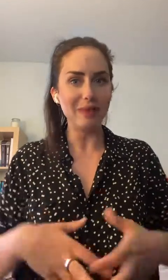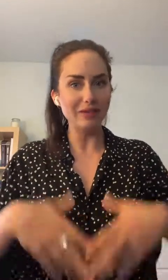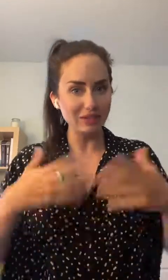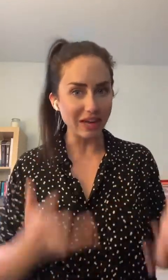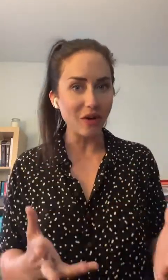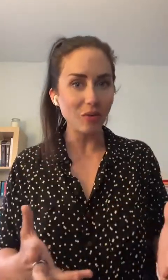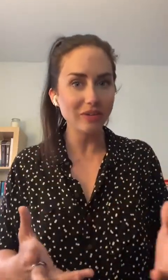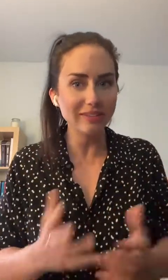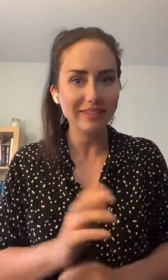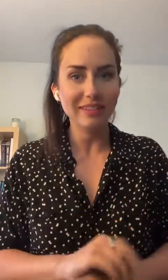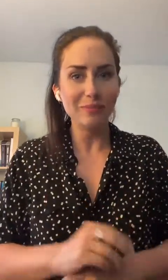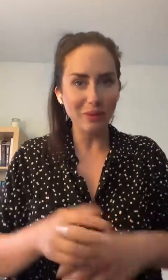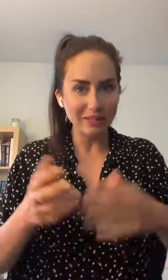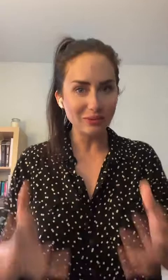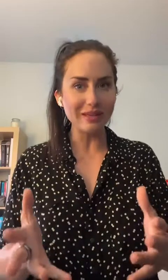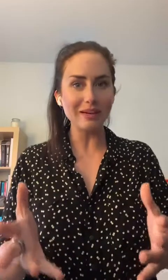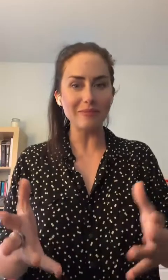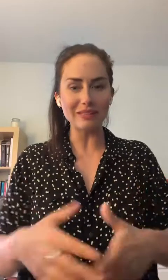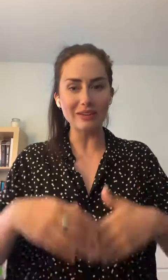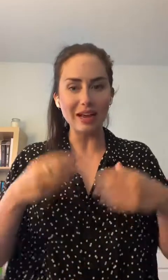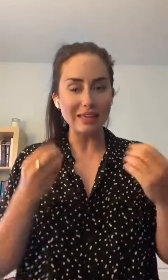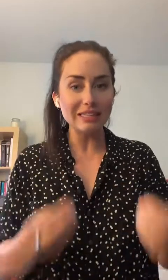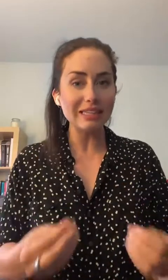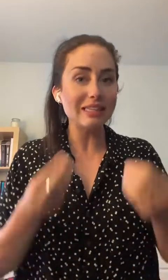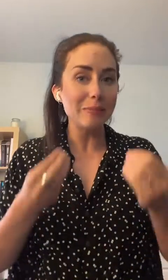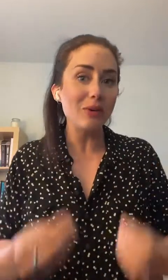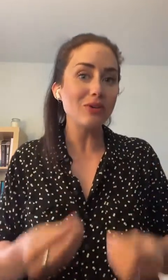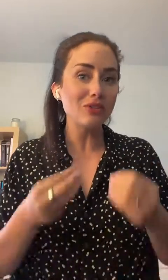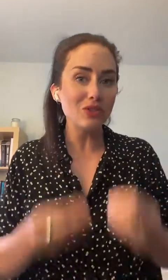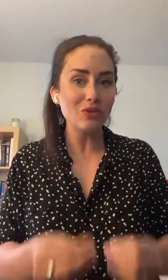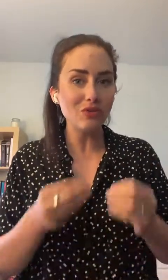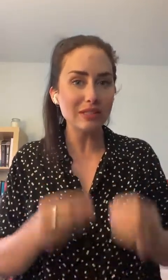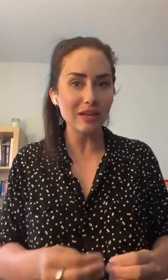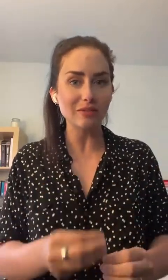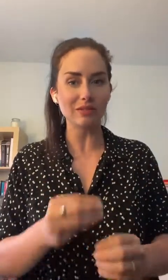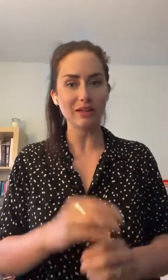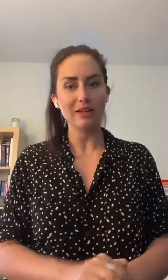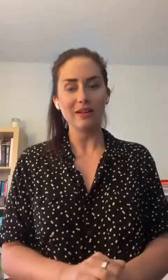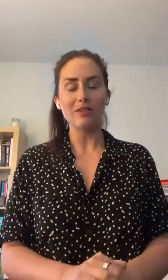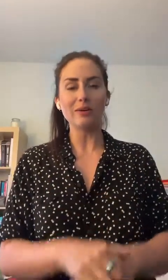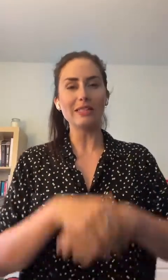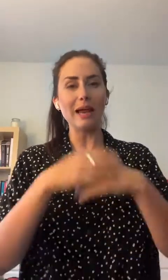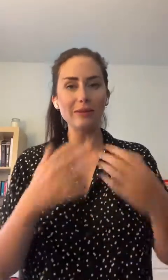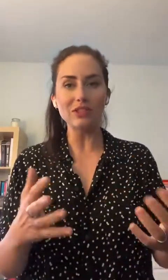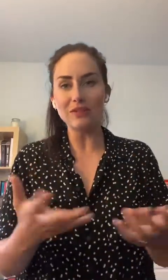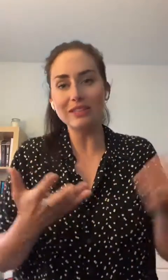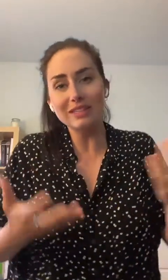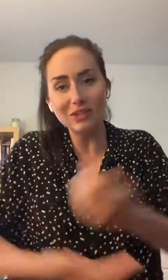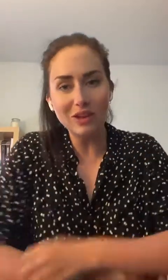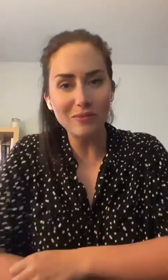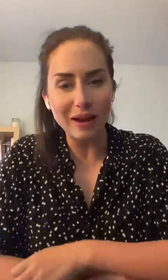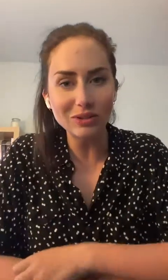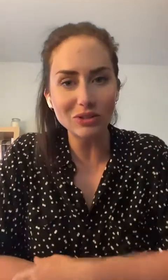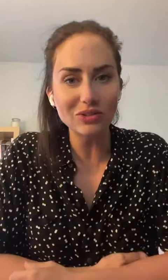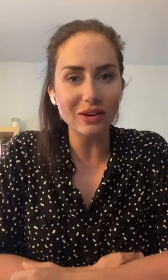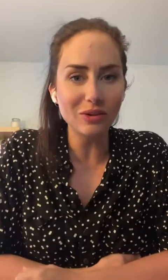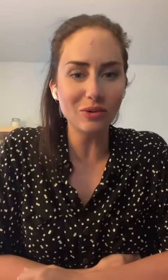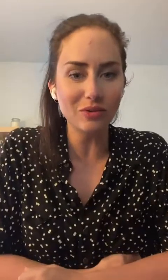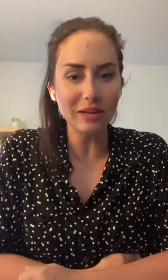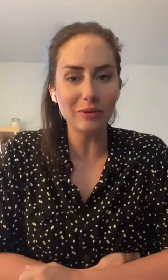avec du savon pour le nettoyer parce que la lingette n'est pas suffisante. Donc, c'est la même chose. En fait, c'est ça que je vais vous parler aujourd'hui dans le Cruel Fact